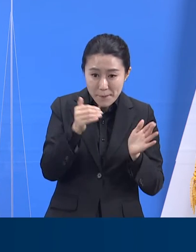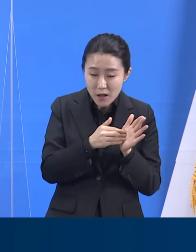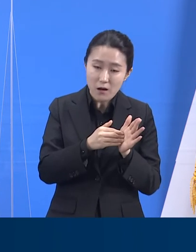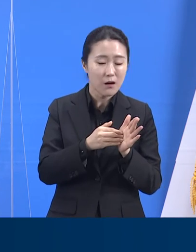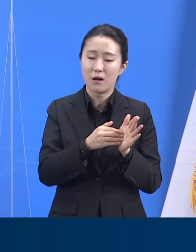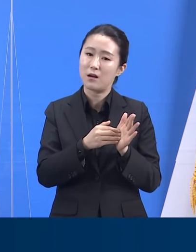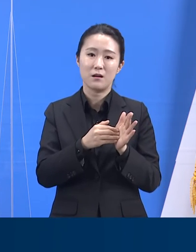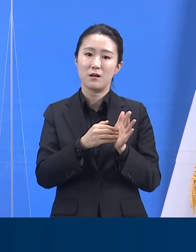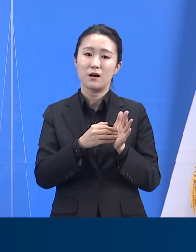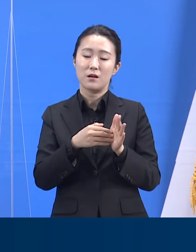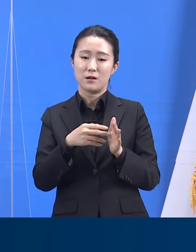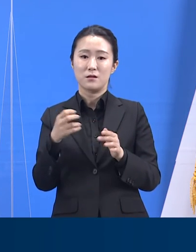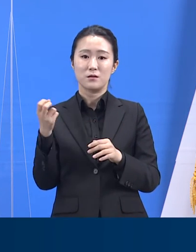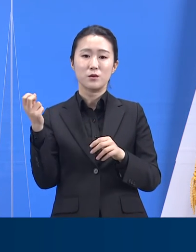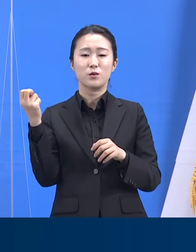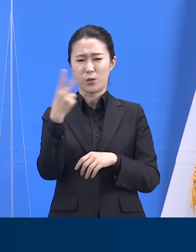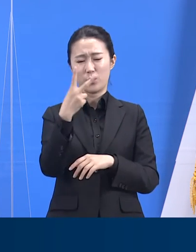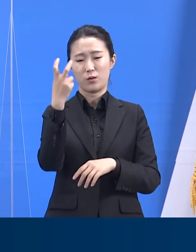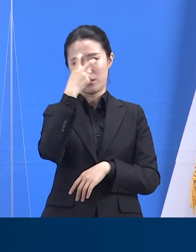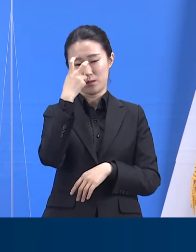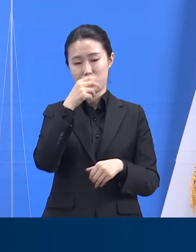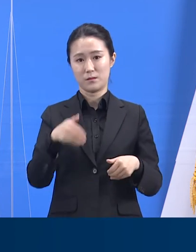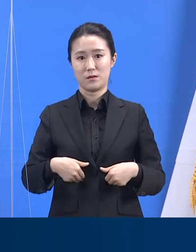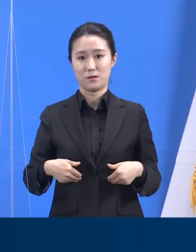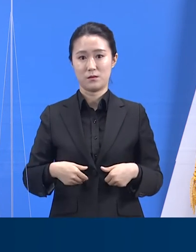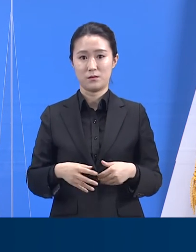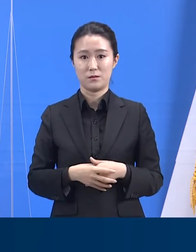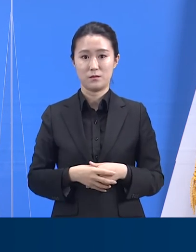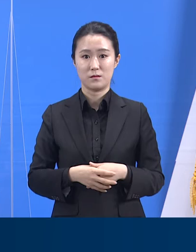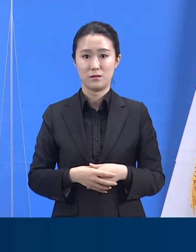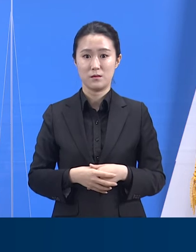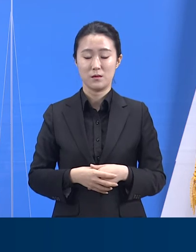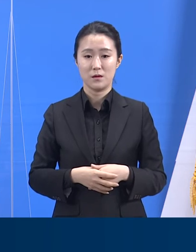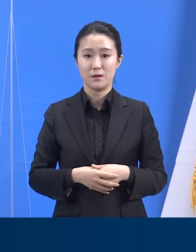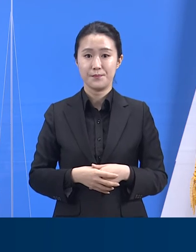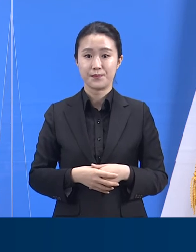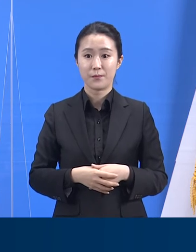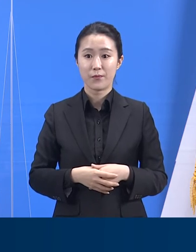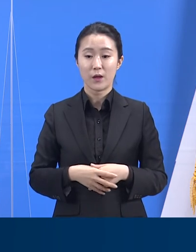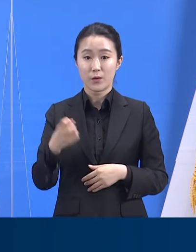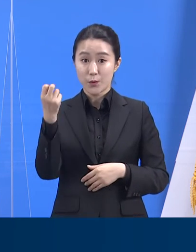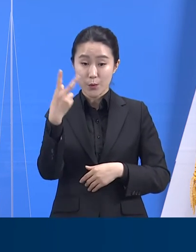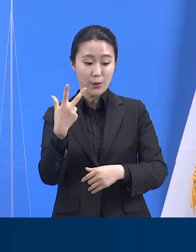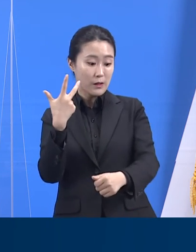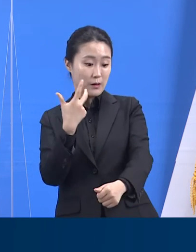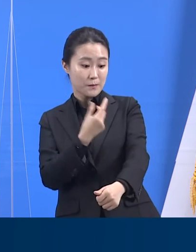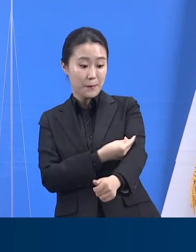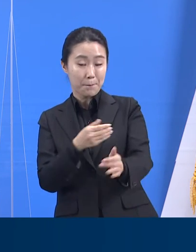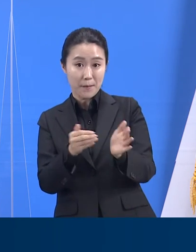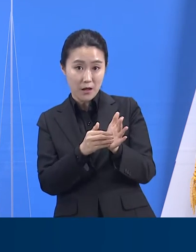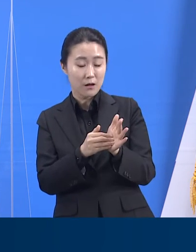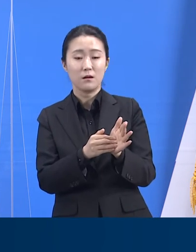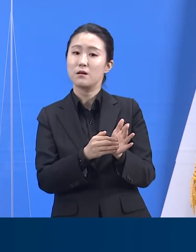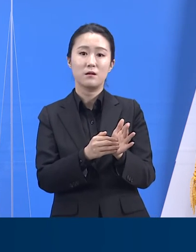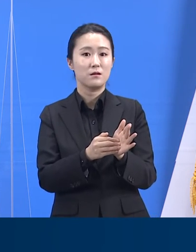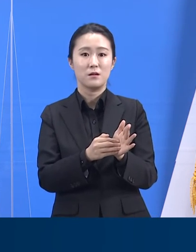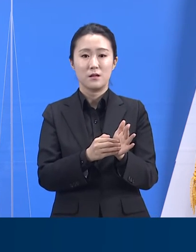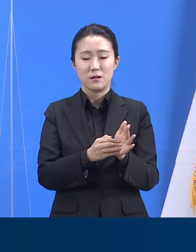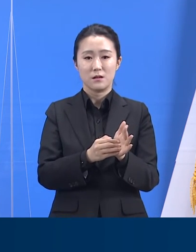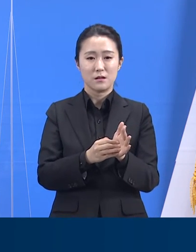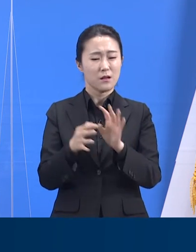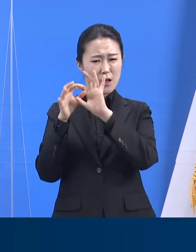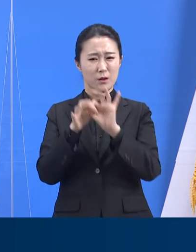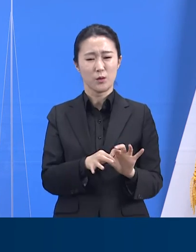예외일 수 없습니다. 백신 접종을 받은 경우라 해도 증상에 대해선 예민한 감각을 유지해야 합니다.